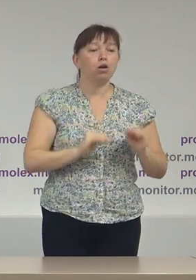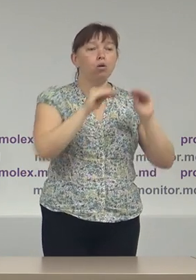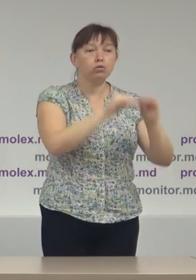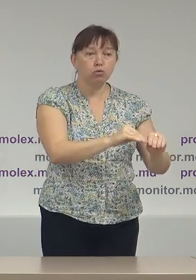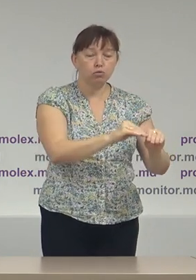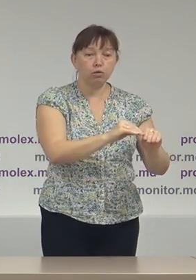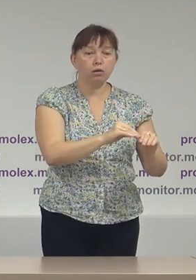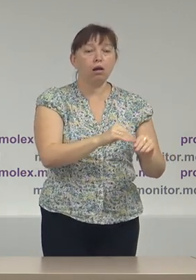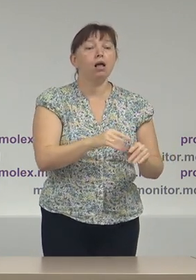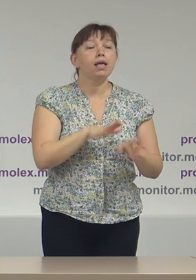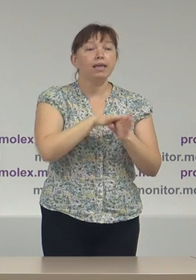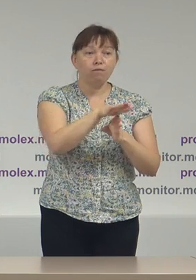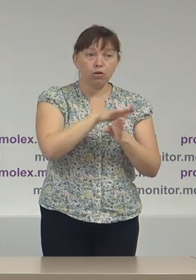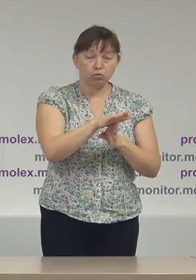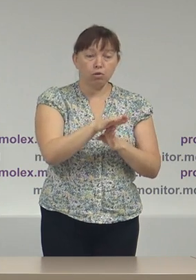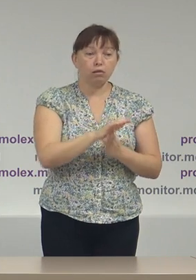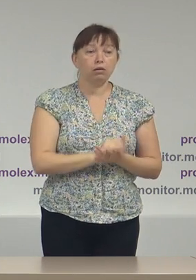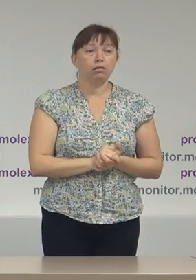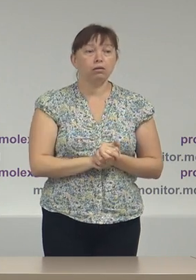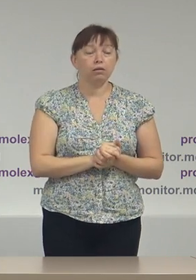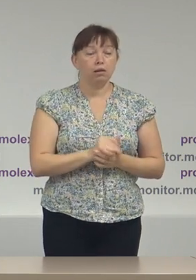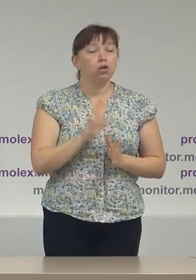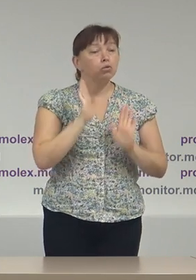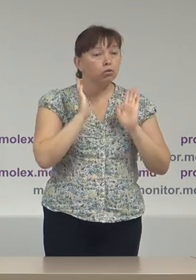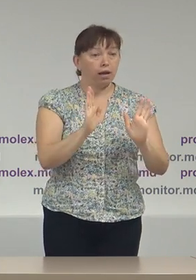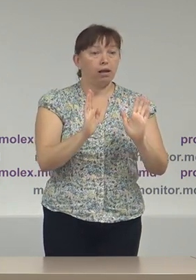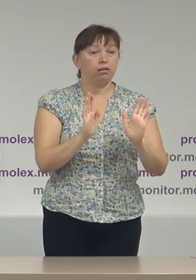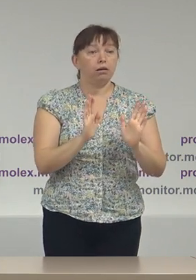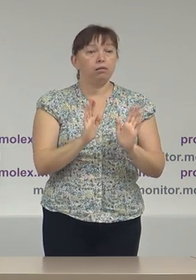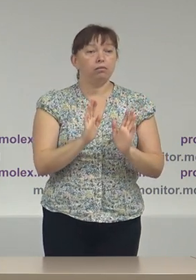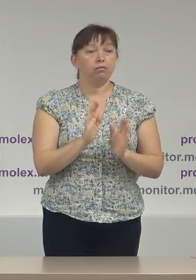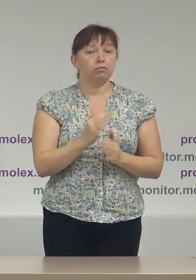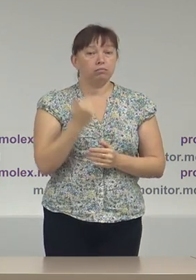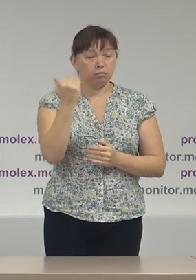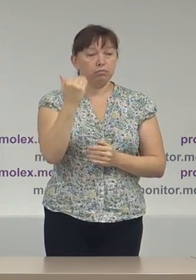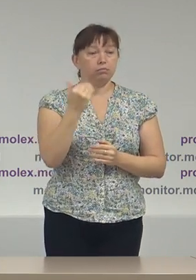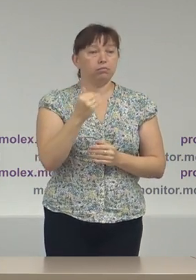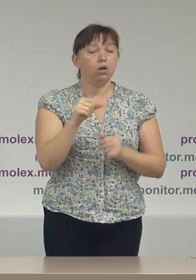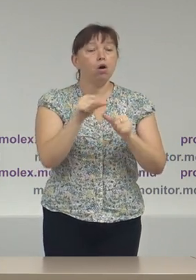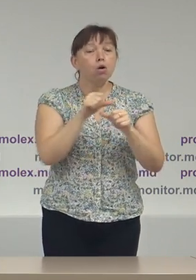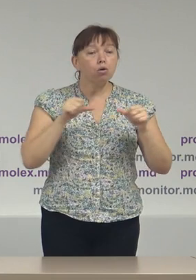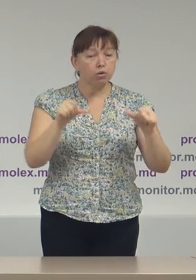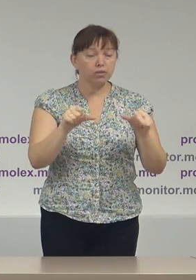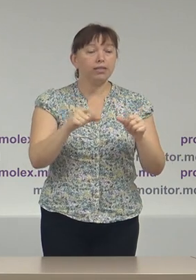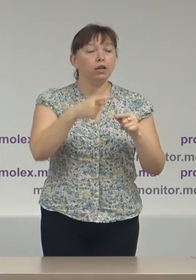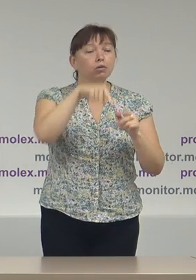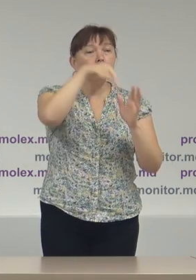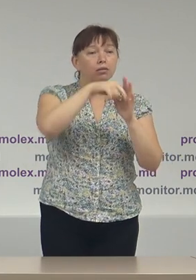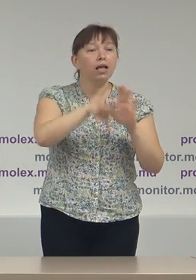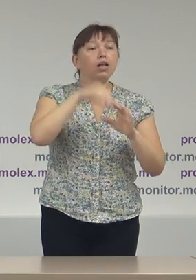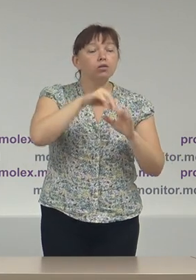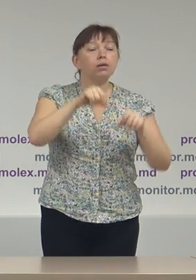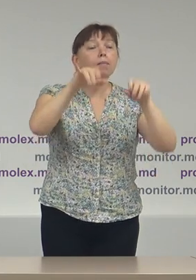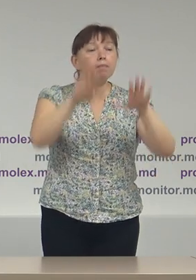este efectuată de către Consiliul Electoral de Circunscripții în bază a